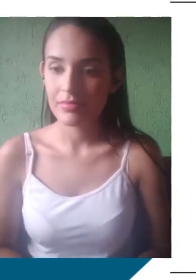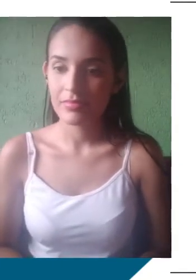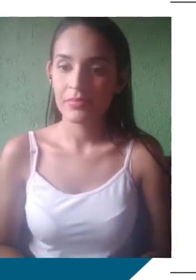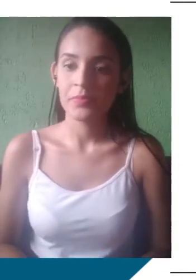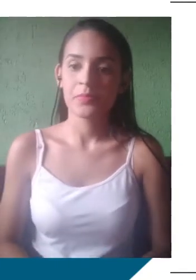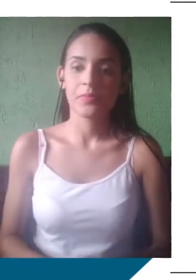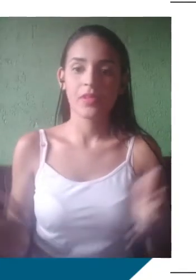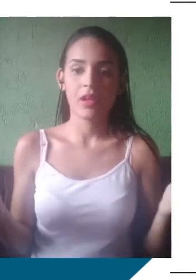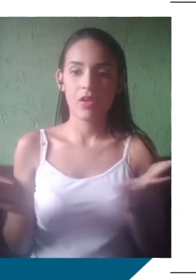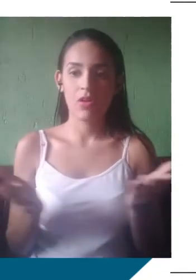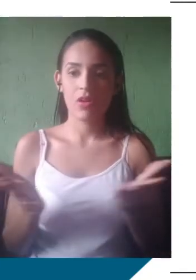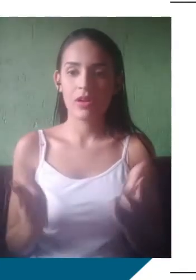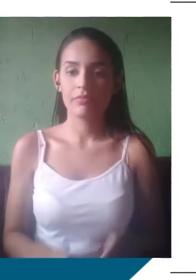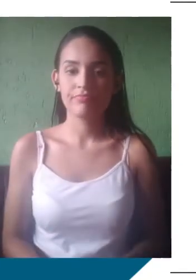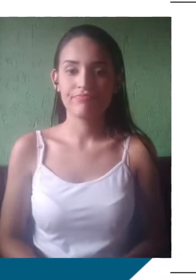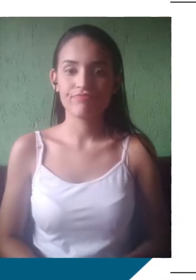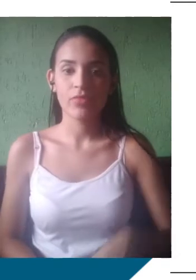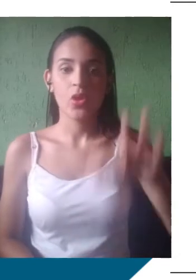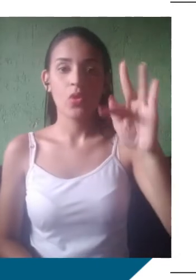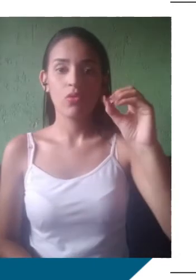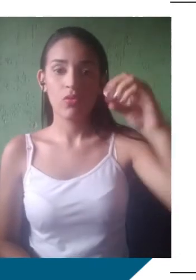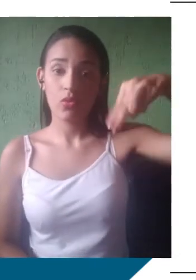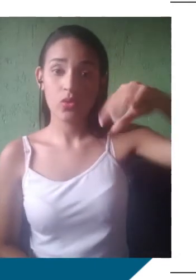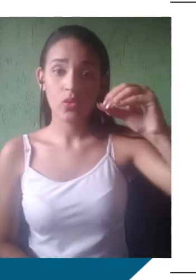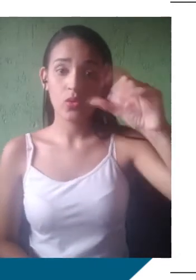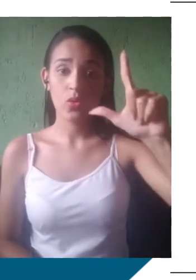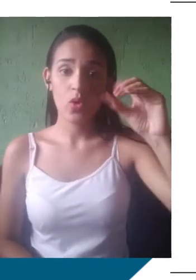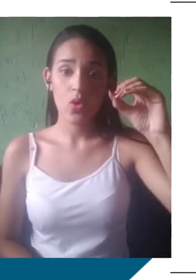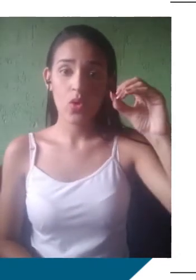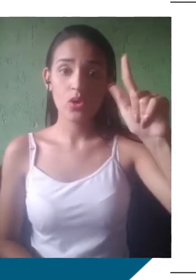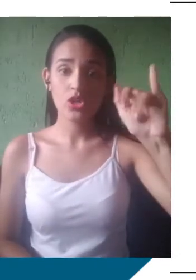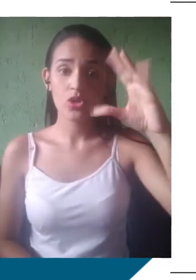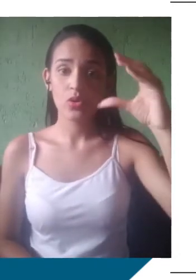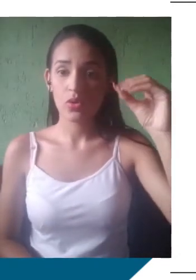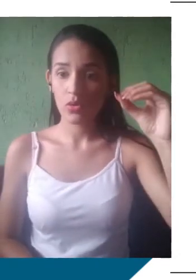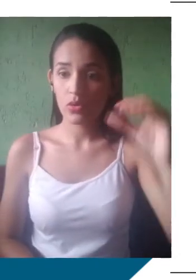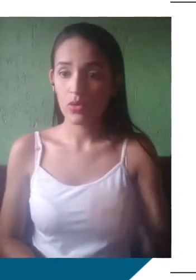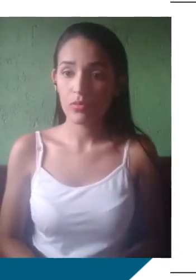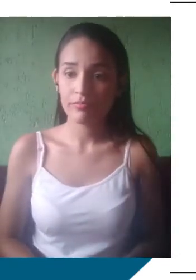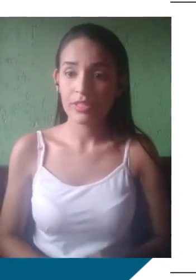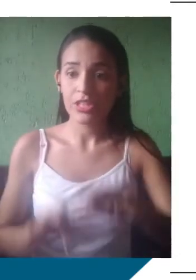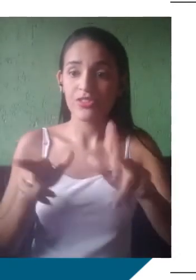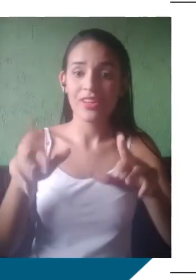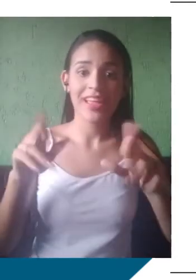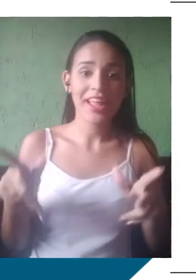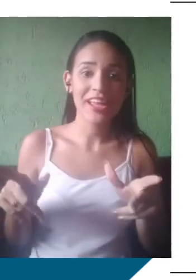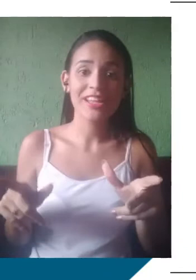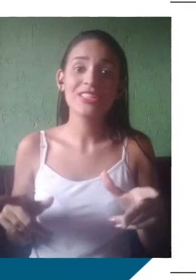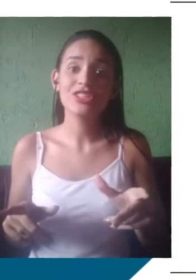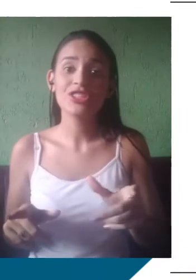Fonológico, né? São as variações prosódicas, coexistentes. Os diferentes sotaques em falantes da língua